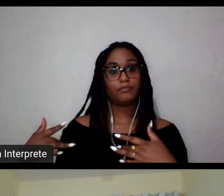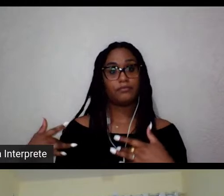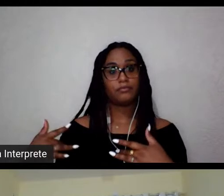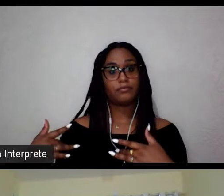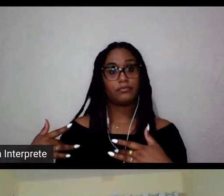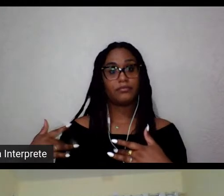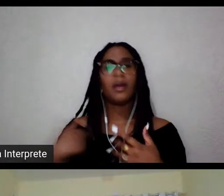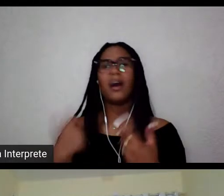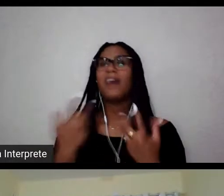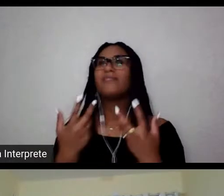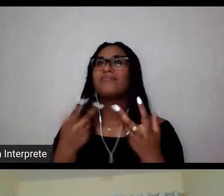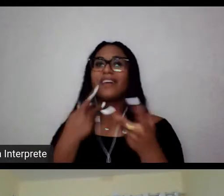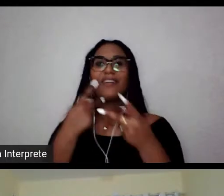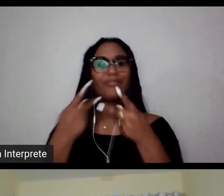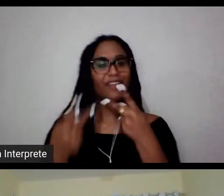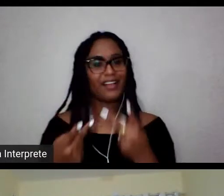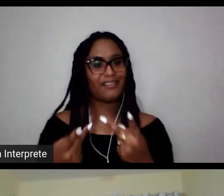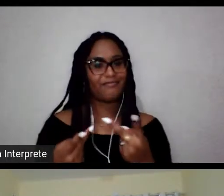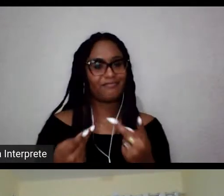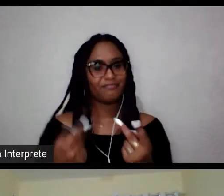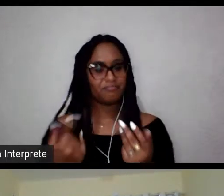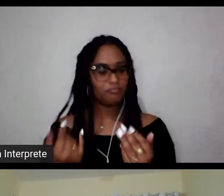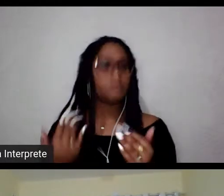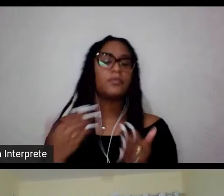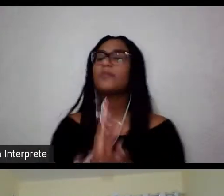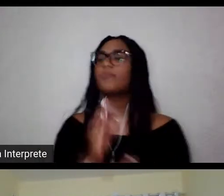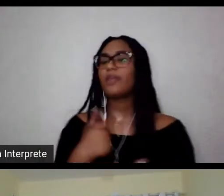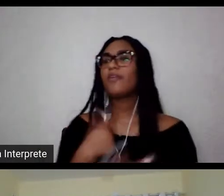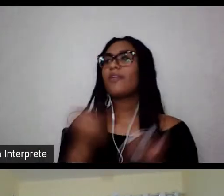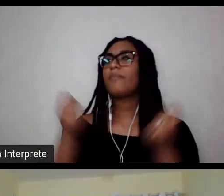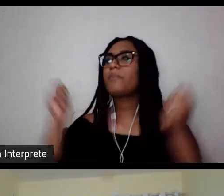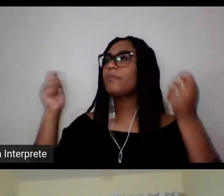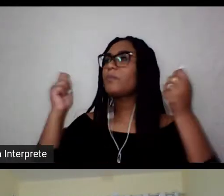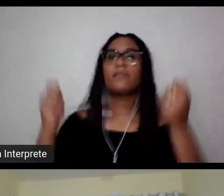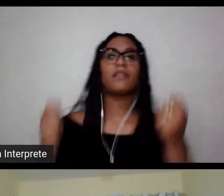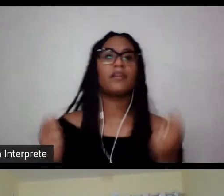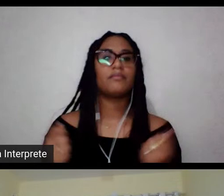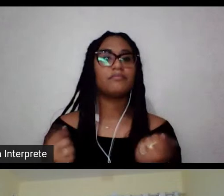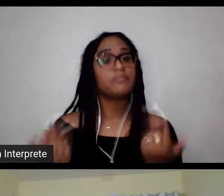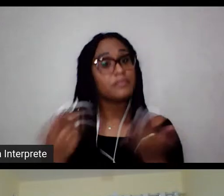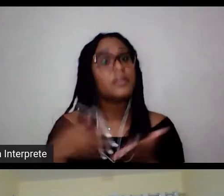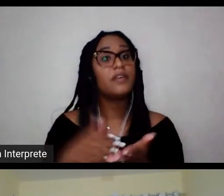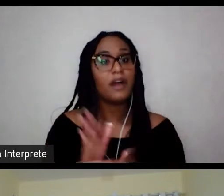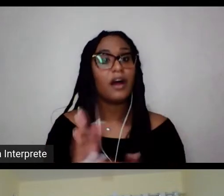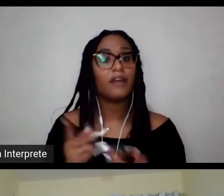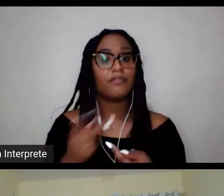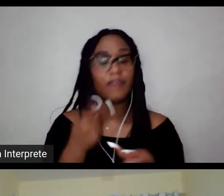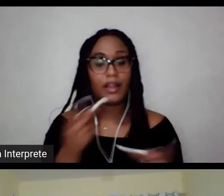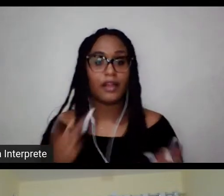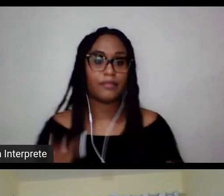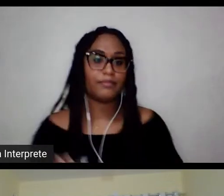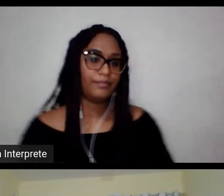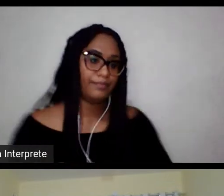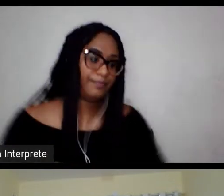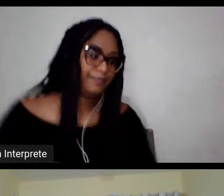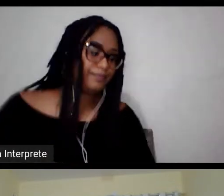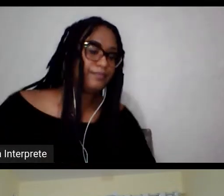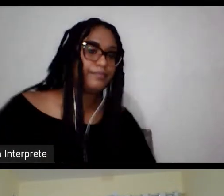em busca de formação para assumir esse lugar de visibilidade que se tem.